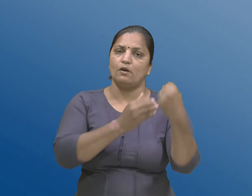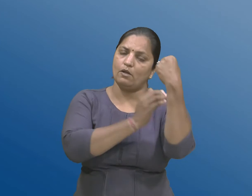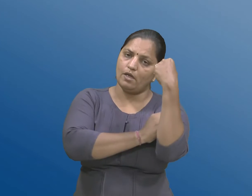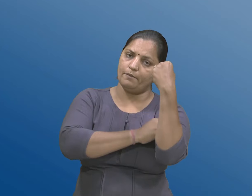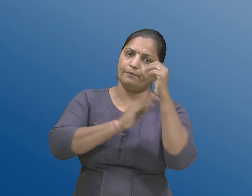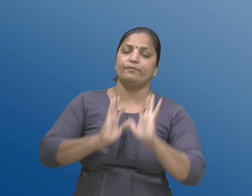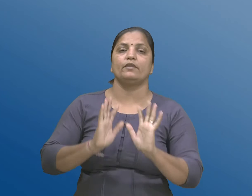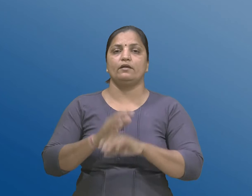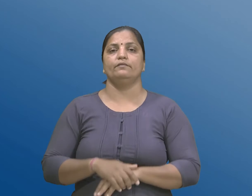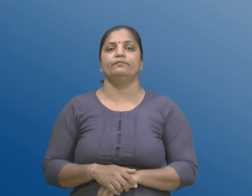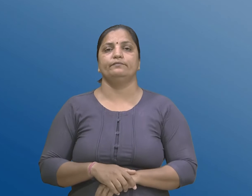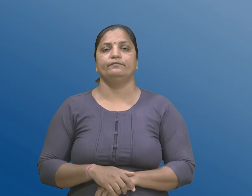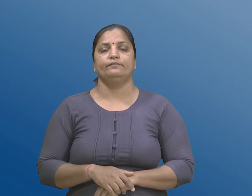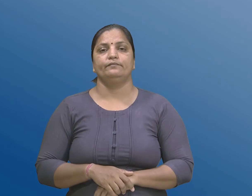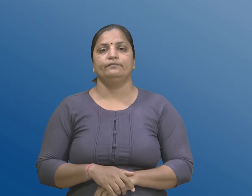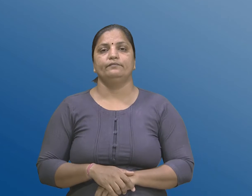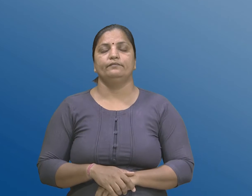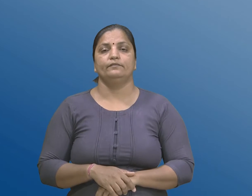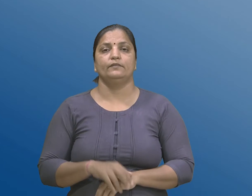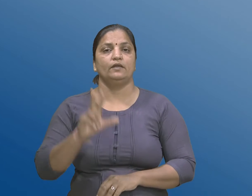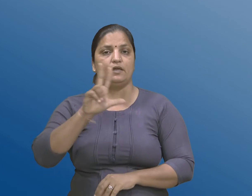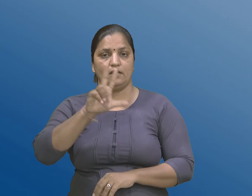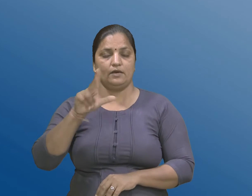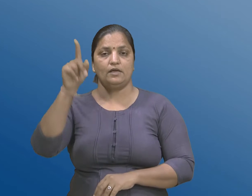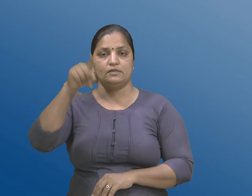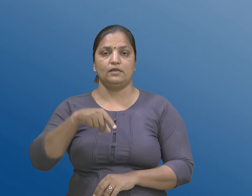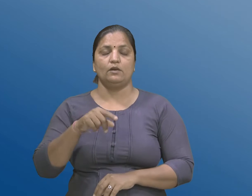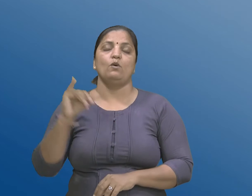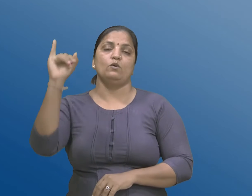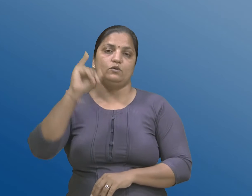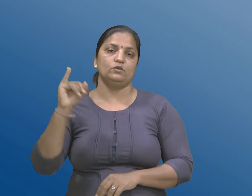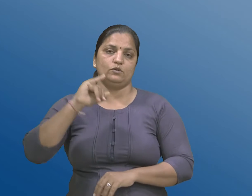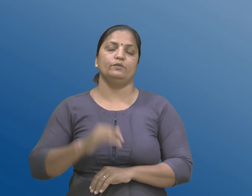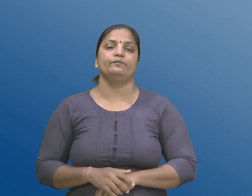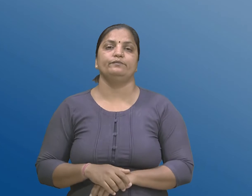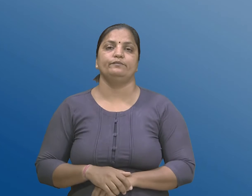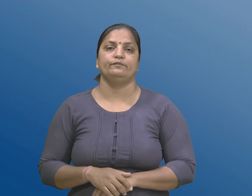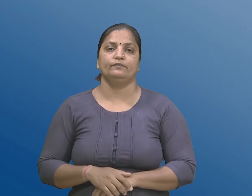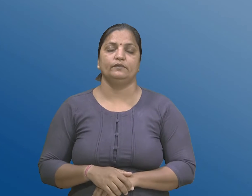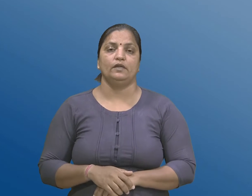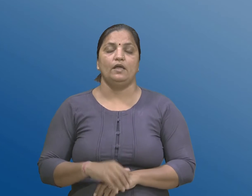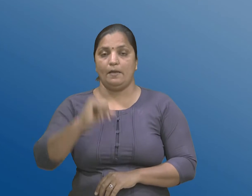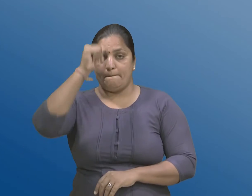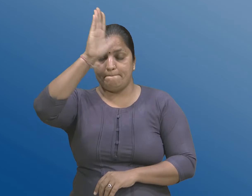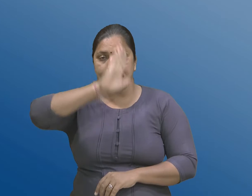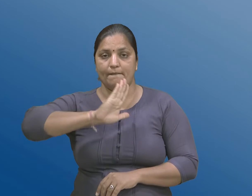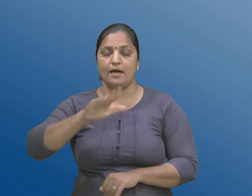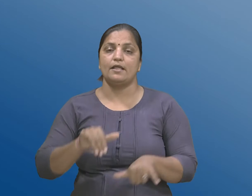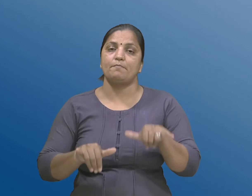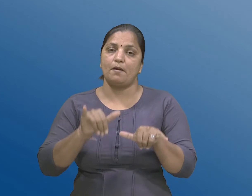अठ्याशिनू छट्टू भारतना नियंत्रक अने महालेखा परिक्षक के